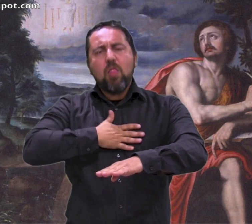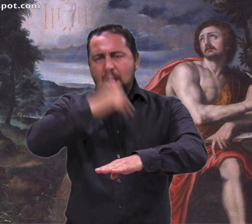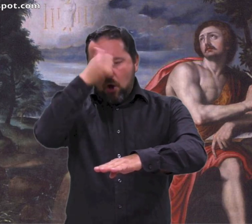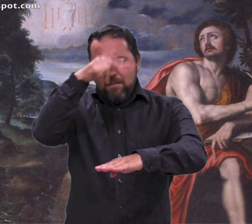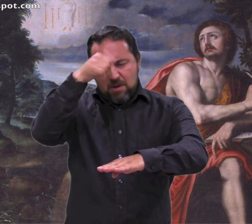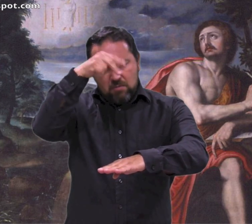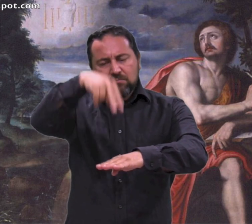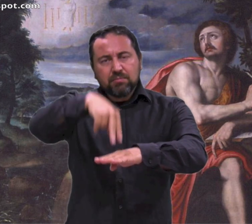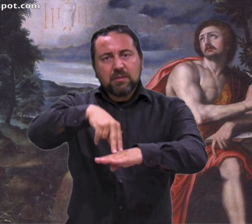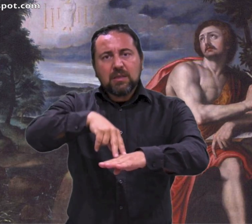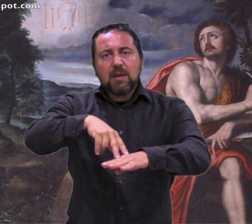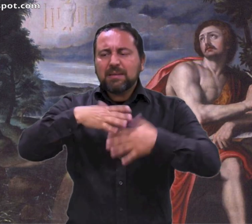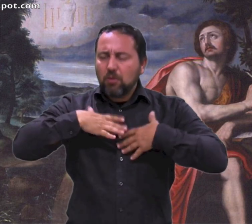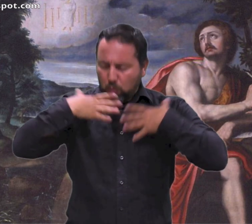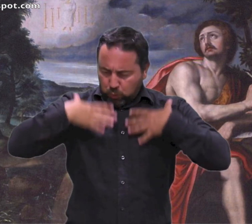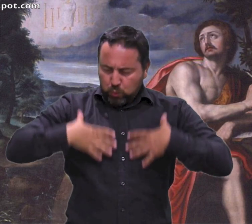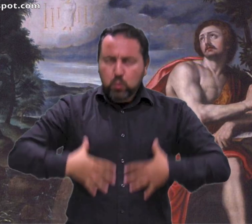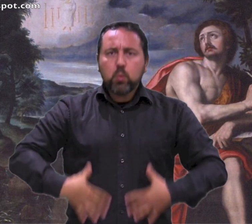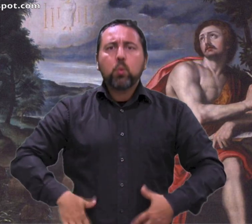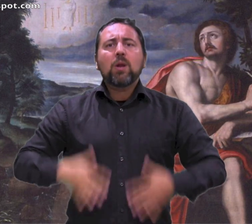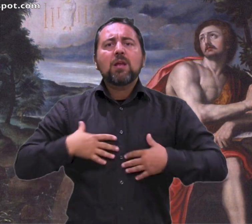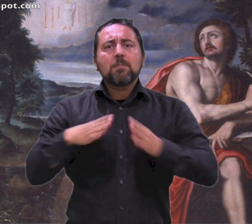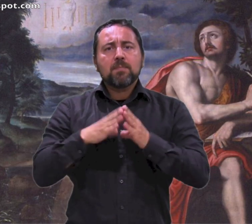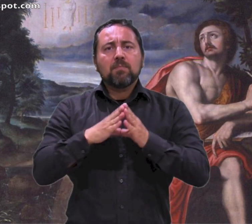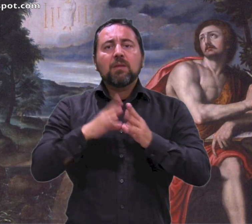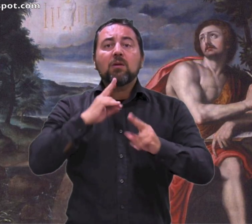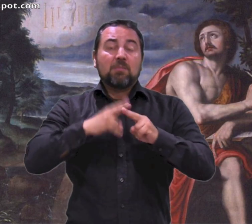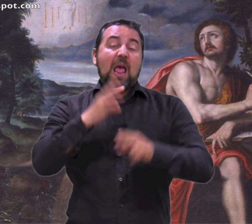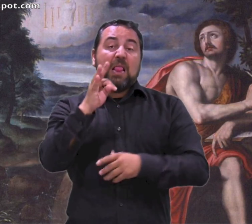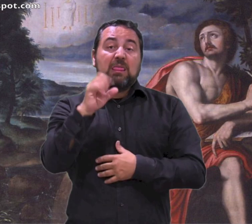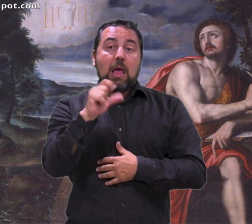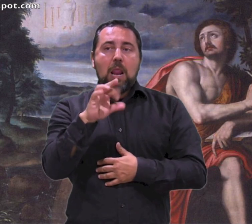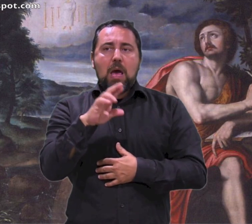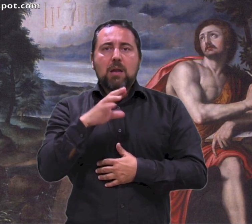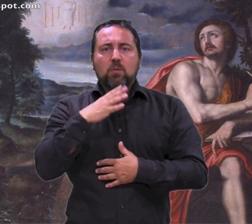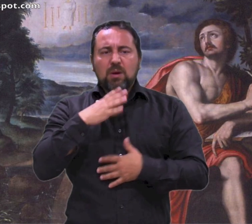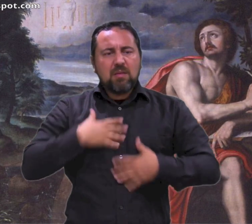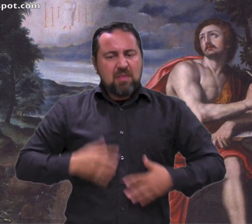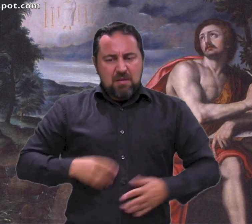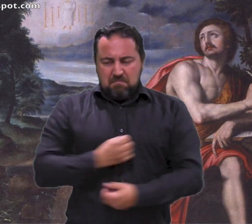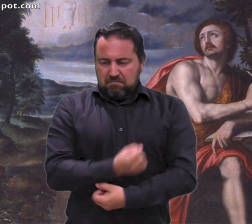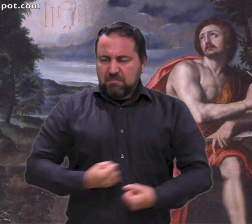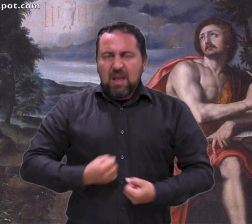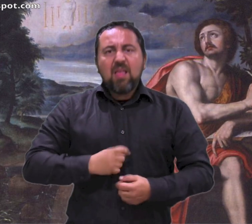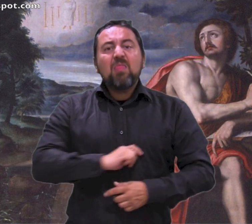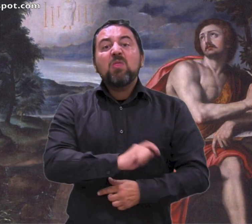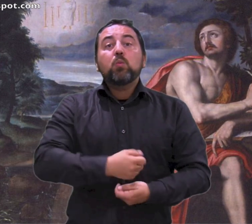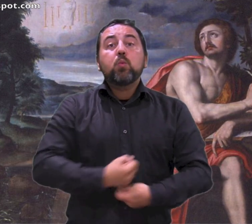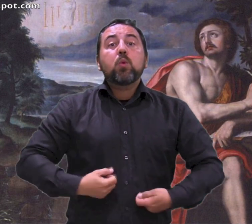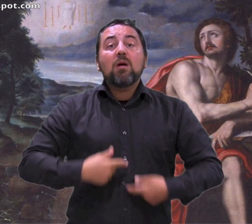un hijo de hombre, vestido de una túnica talar y ceñido el